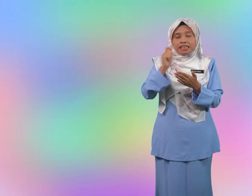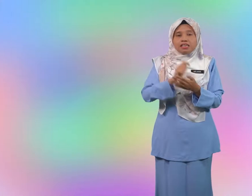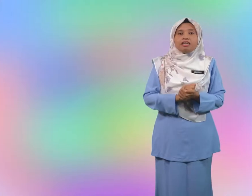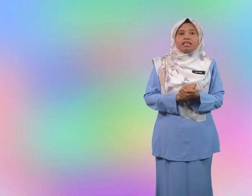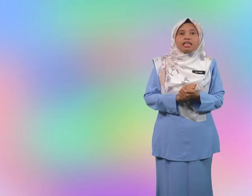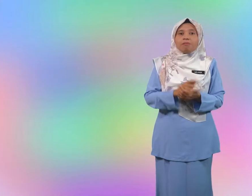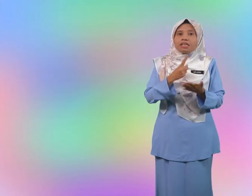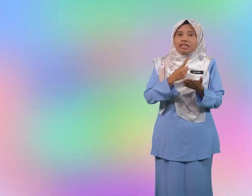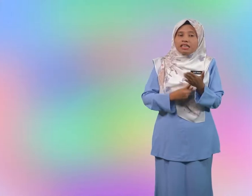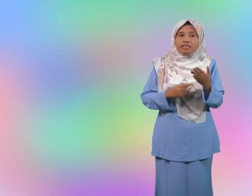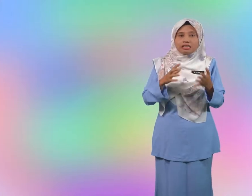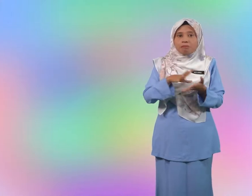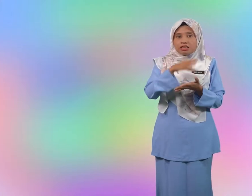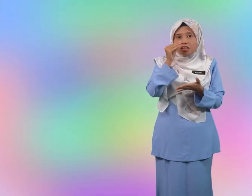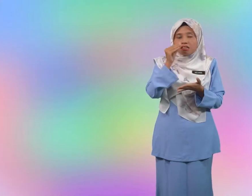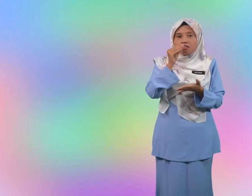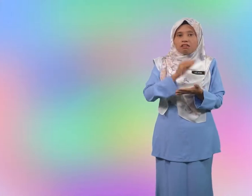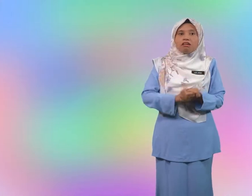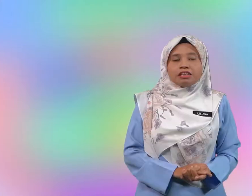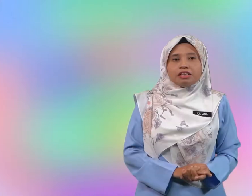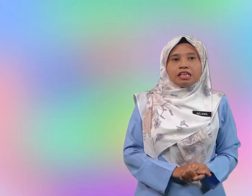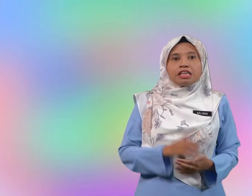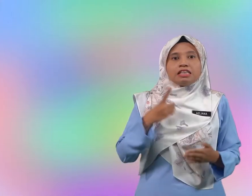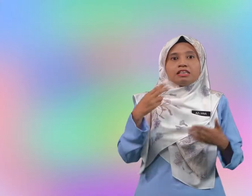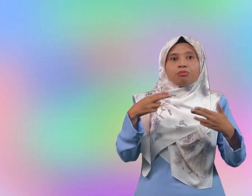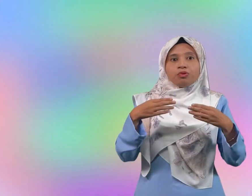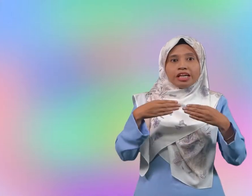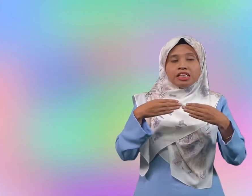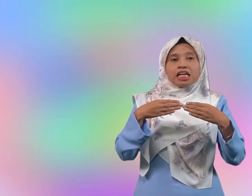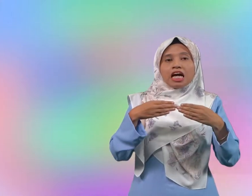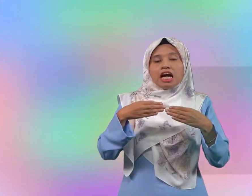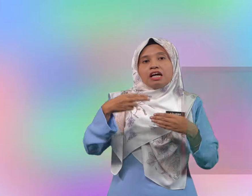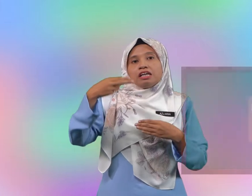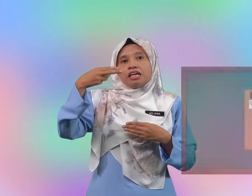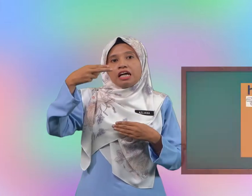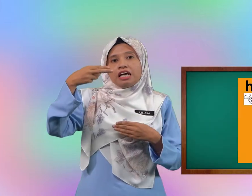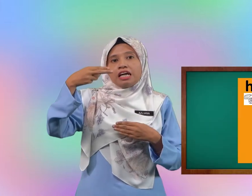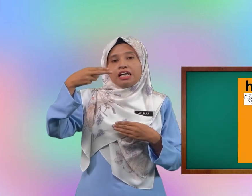ok apa tadi yang kita dah belajar kita sambung ya h